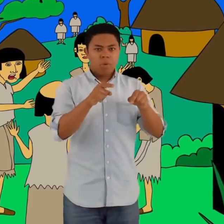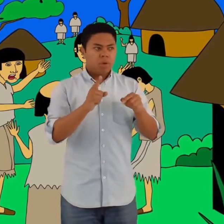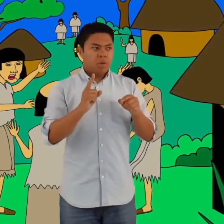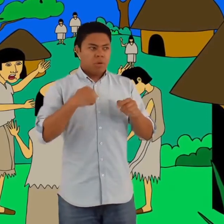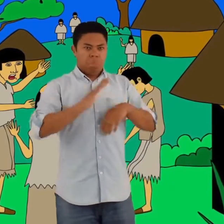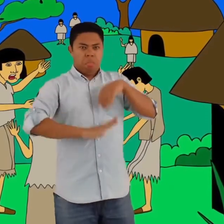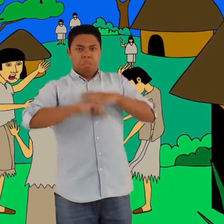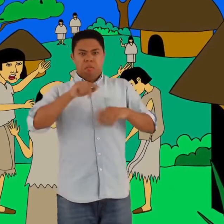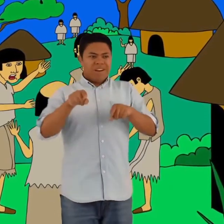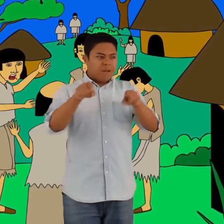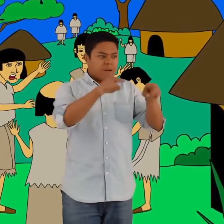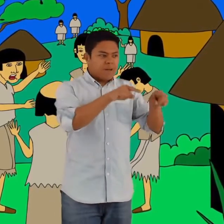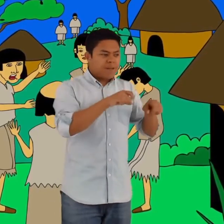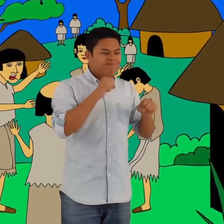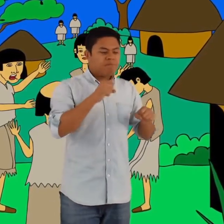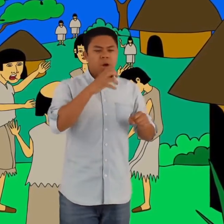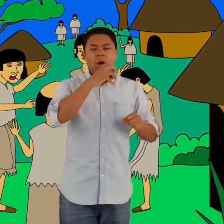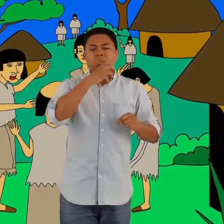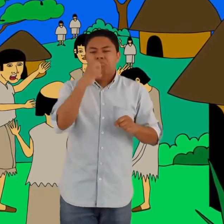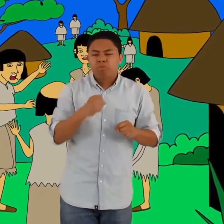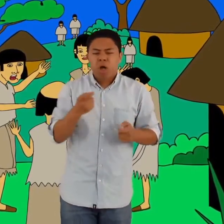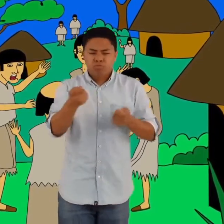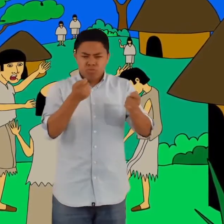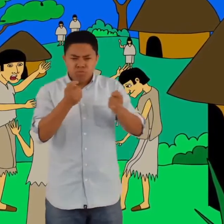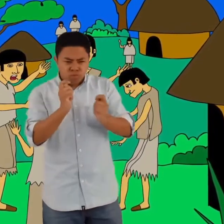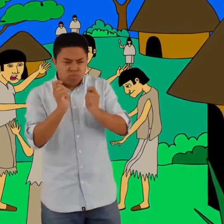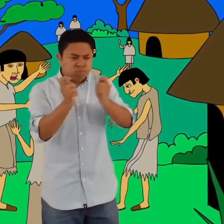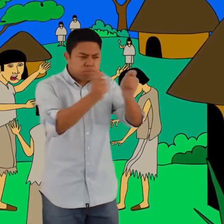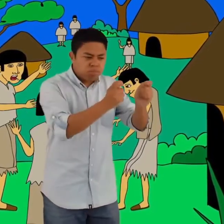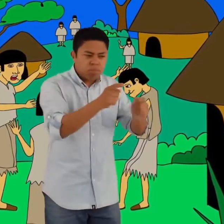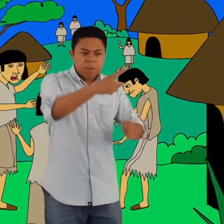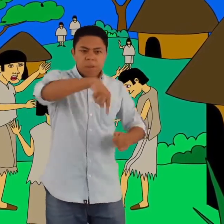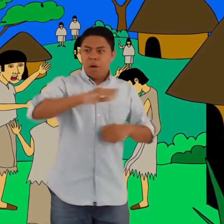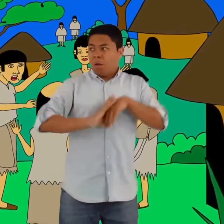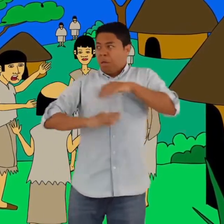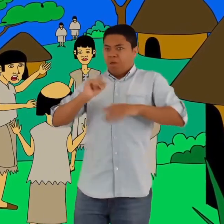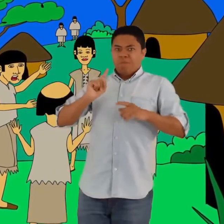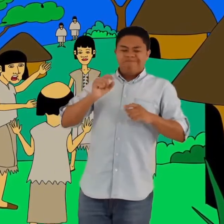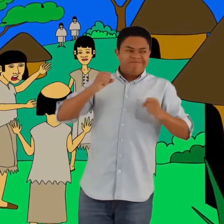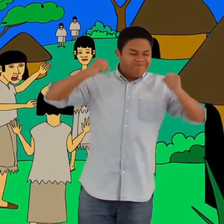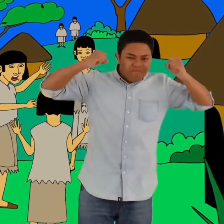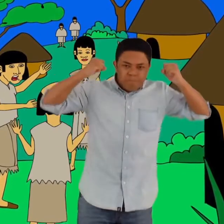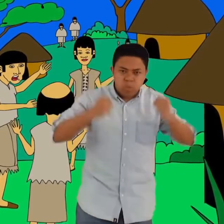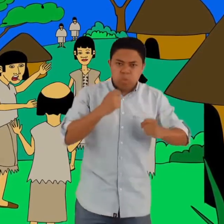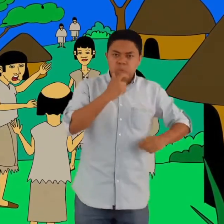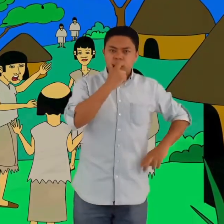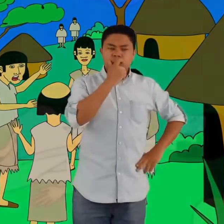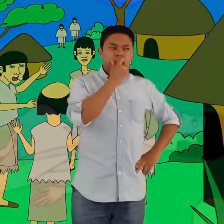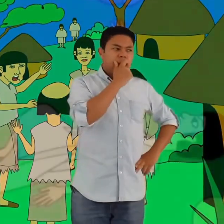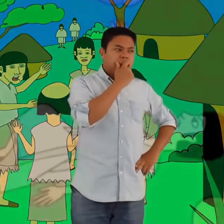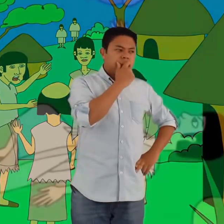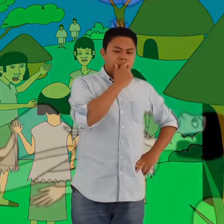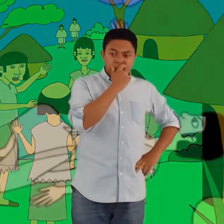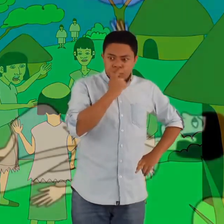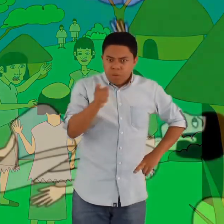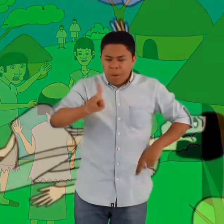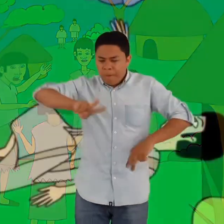Más tarde, algunos jóvenes empezaron a enfermar y a sentir dolores de estómago. Otros intentaron ayudarlos al recolectar